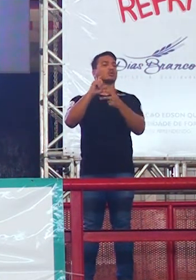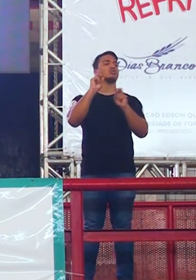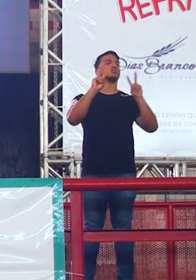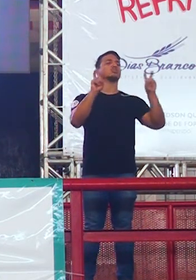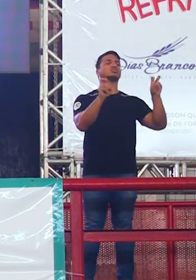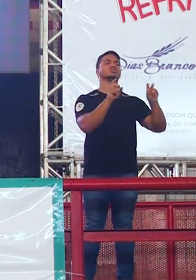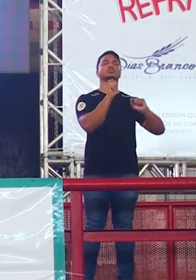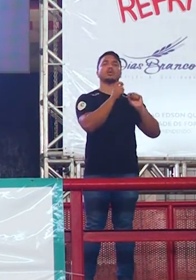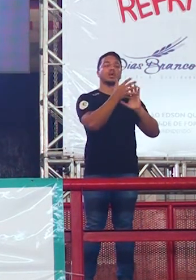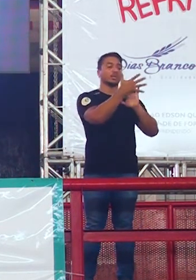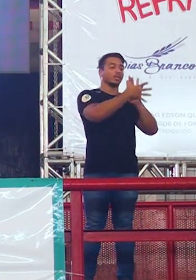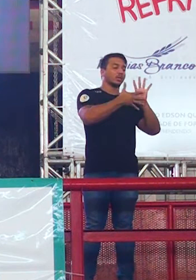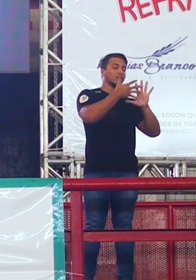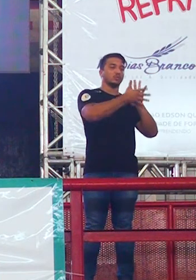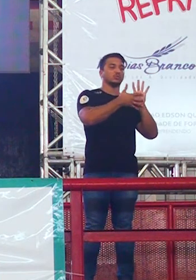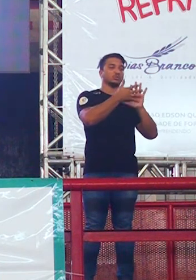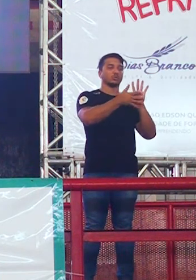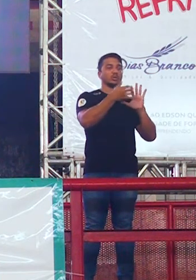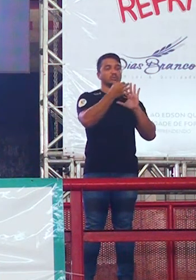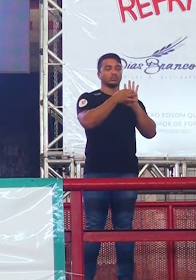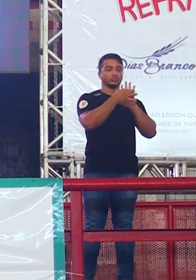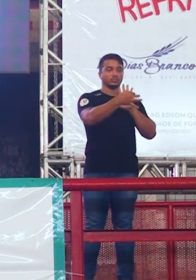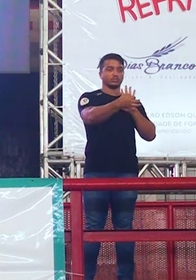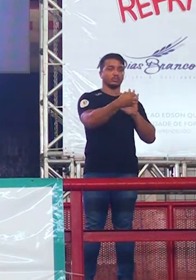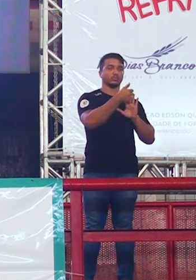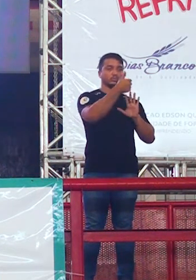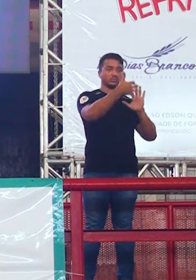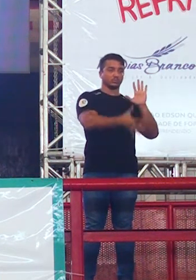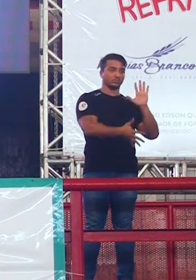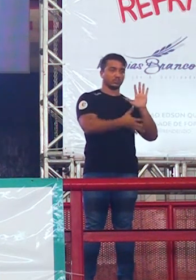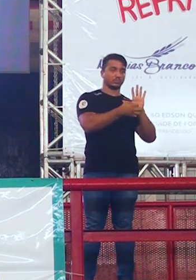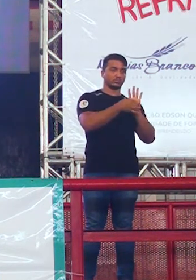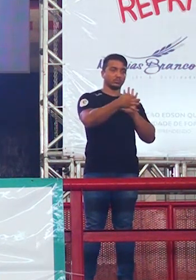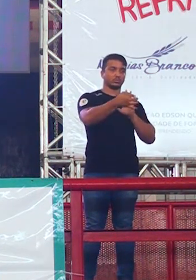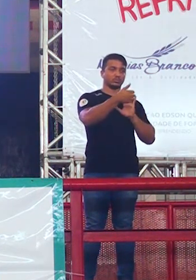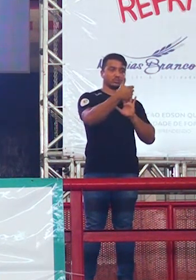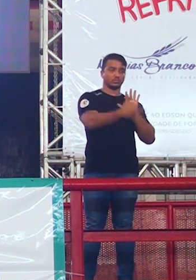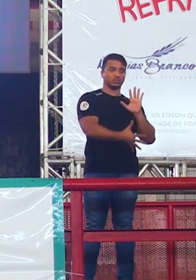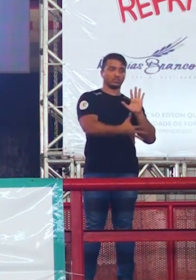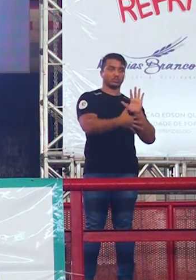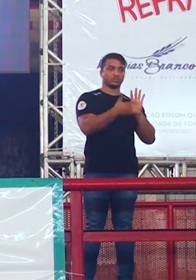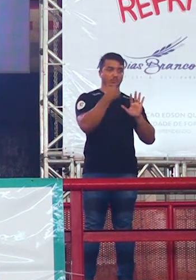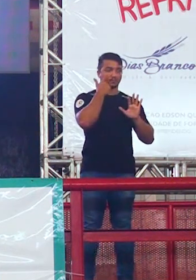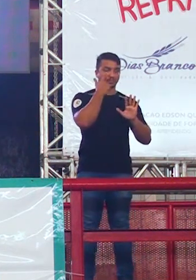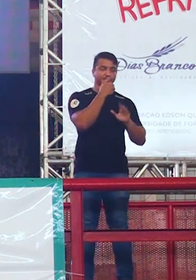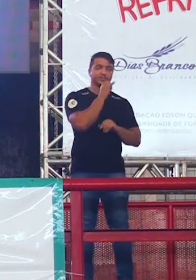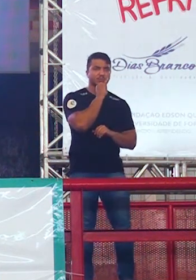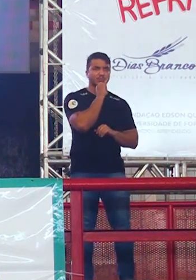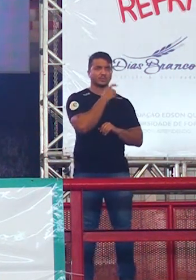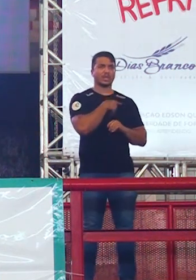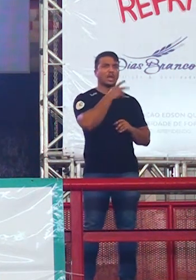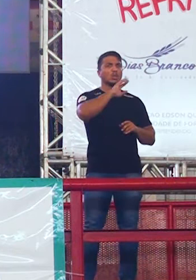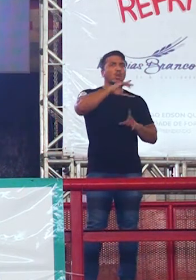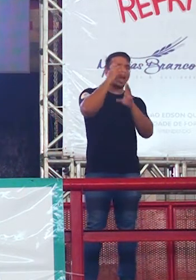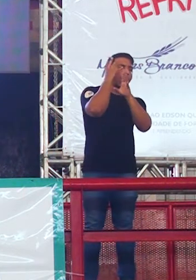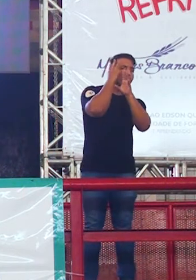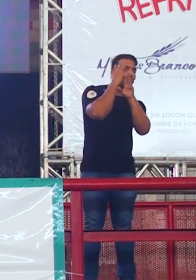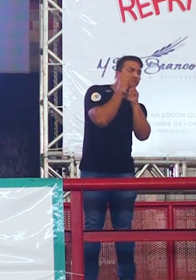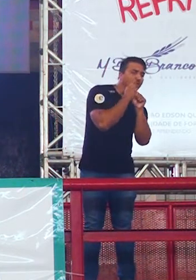com o texto chamado dissertativo argumentativo. Então, o é isso? Você não vai contar história,